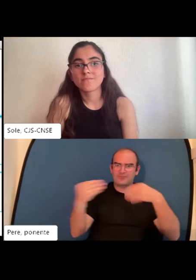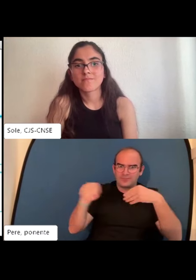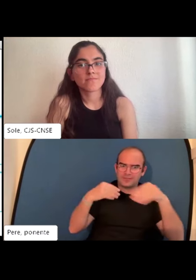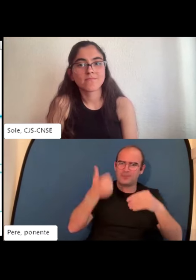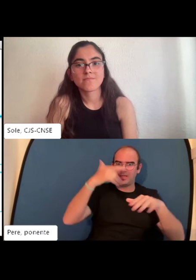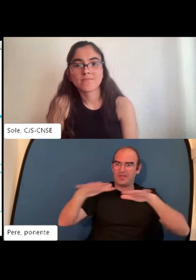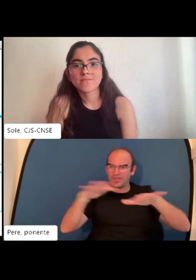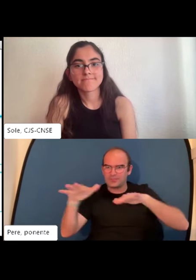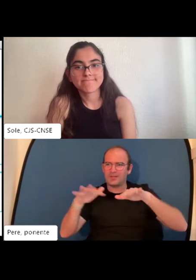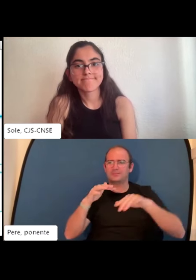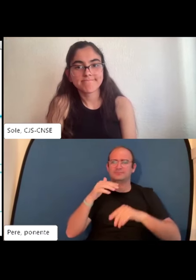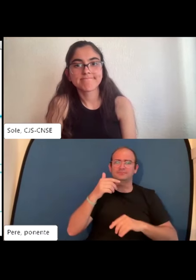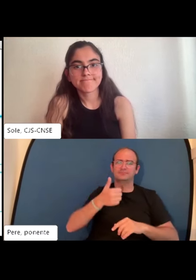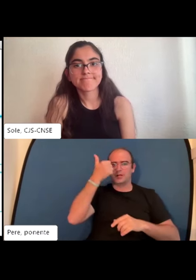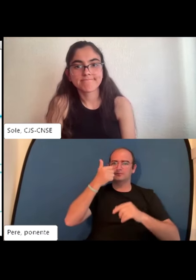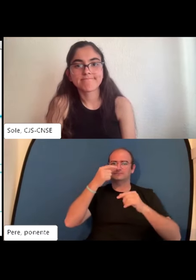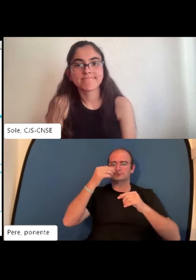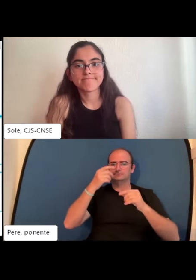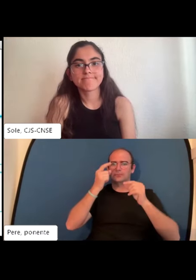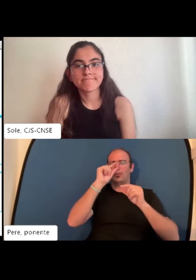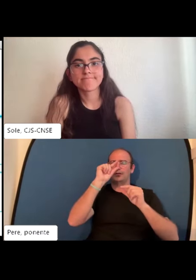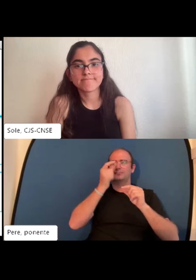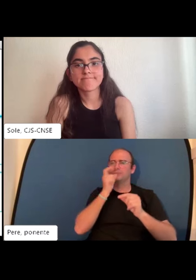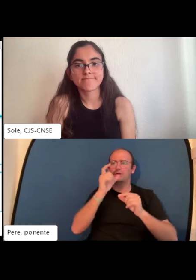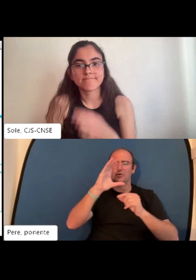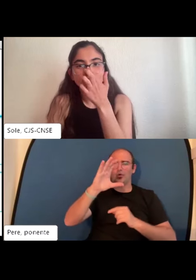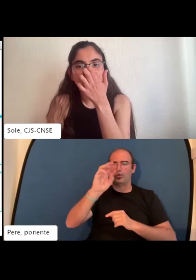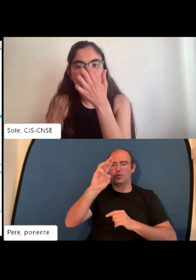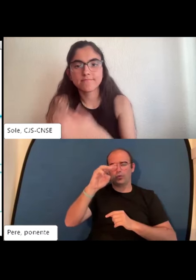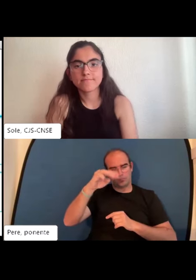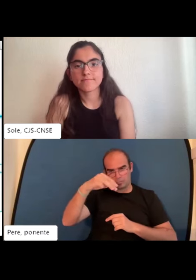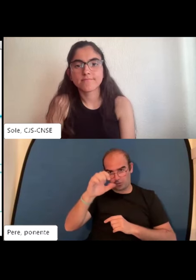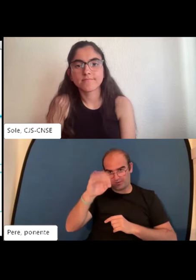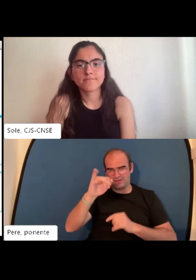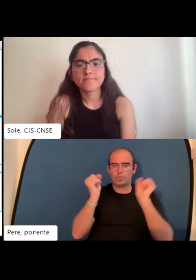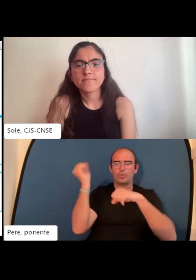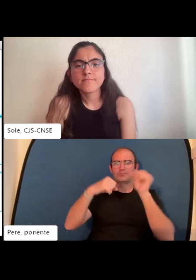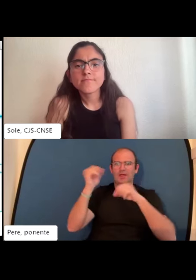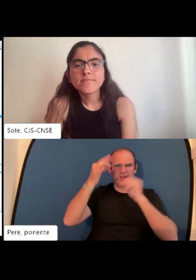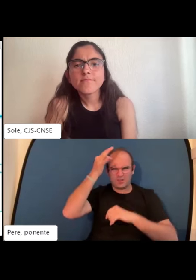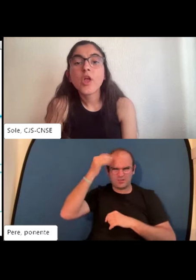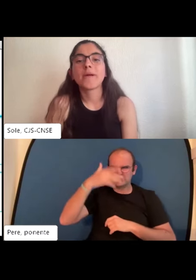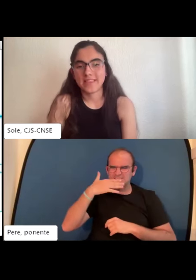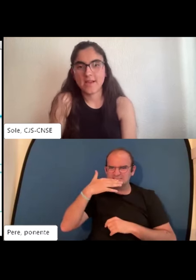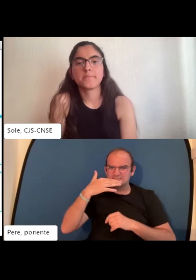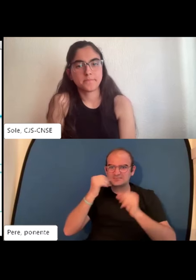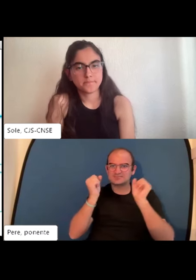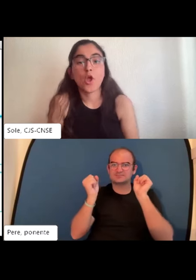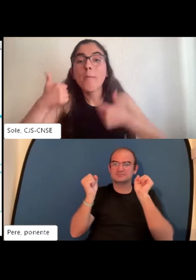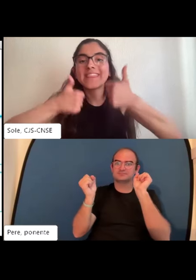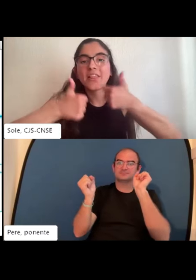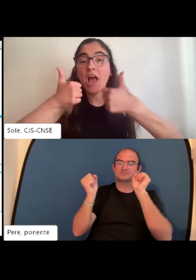muchas veces en otras generaciones las vacaciones las tenían mucho más fijas. Los jóvenes quieren las vacaciones que se vayan moviendo.